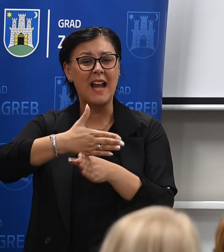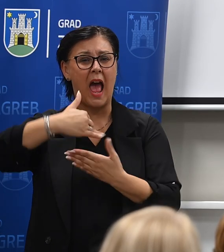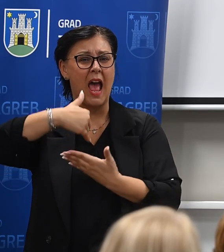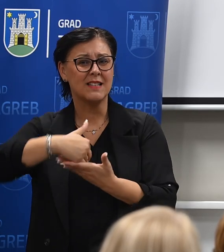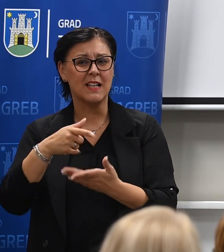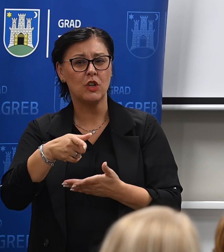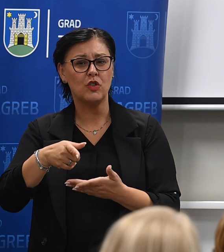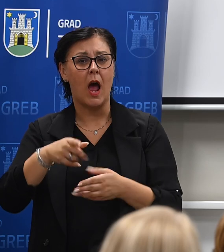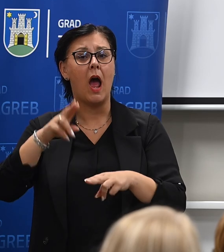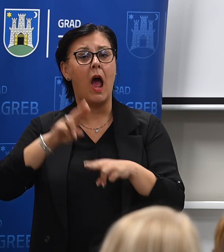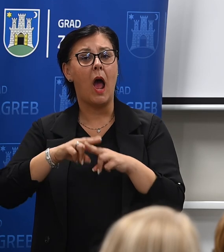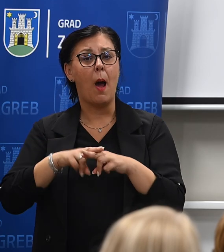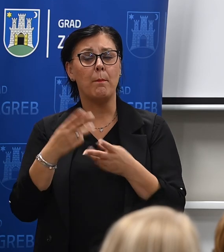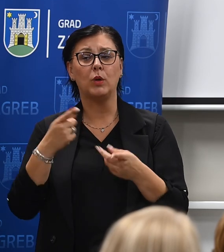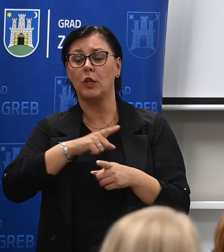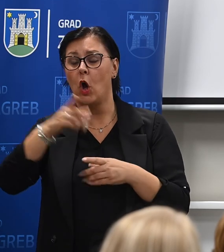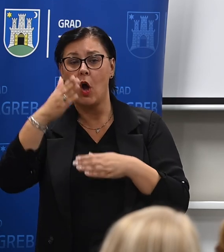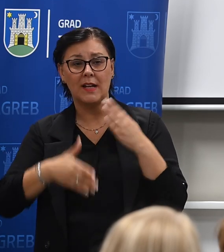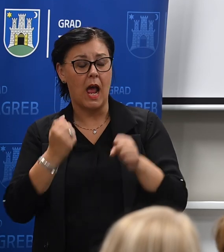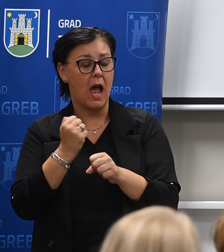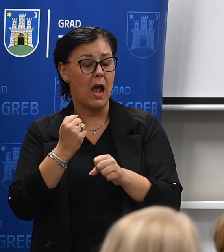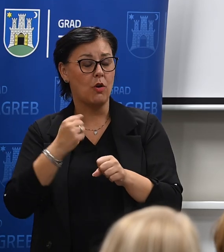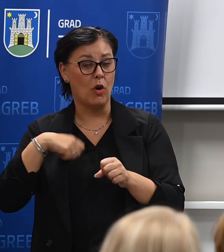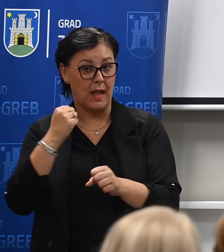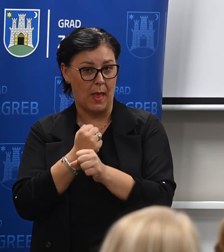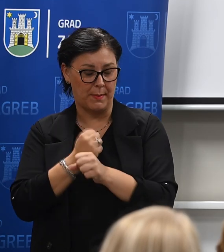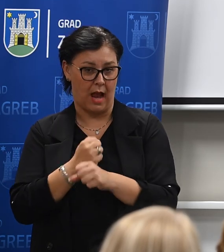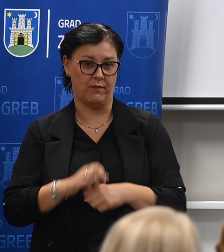automatiziranog pranja prometa do kraja godine i to vjerujem da ćemo ostvariti.